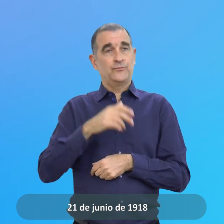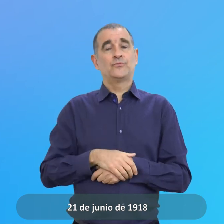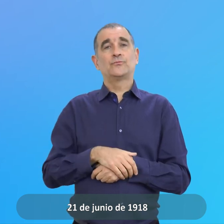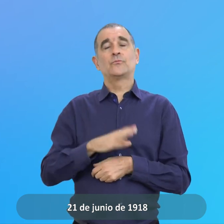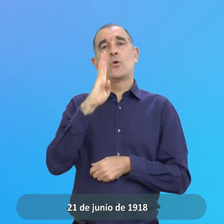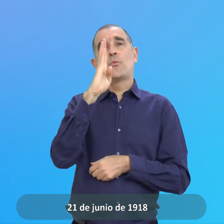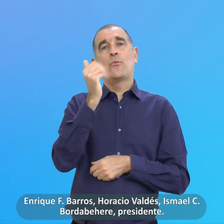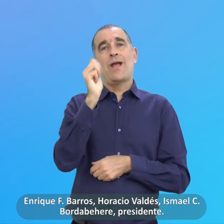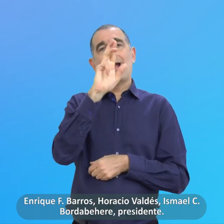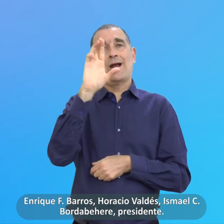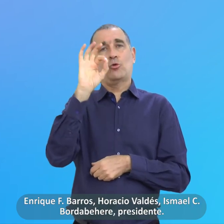1918